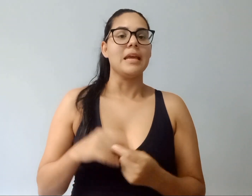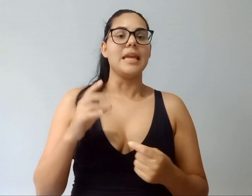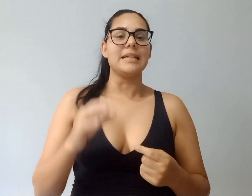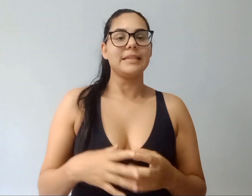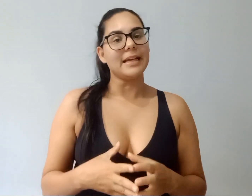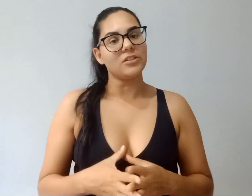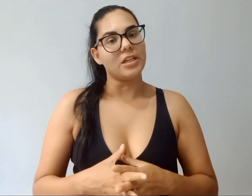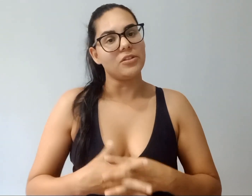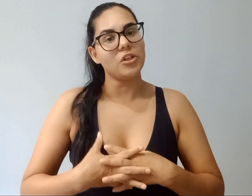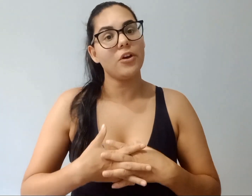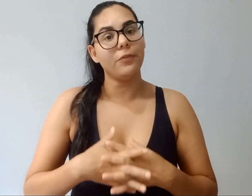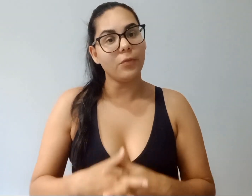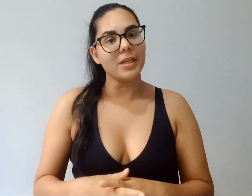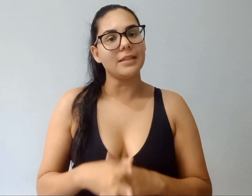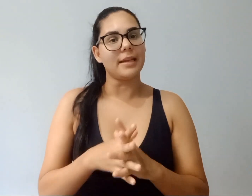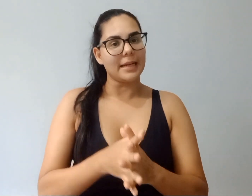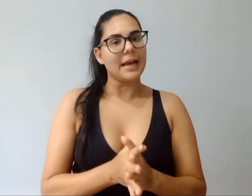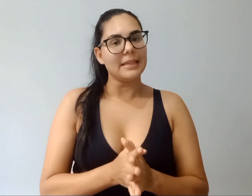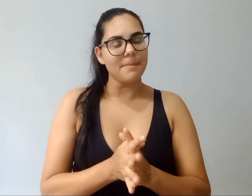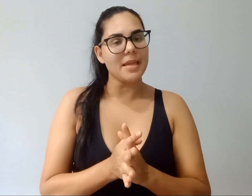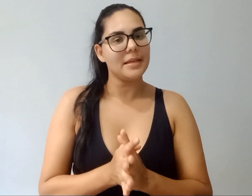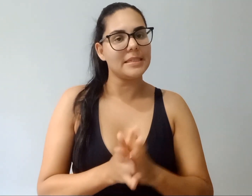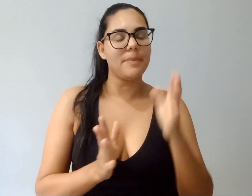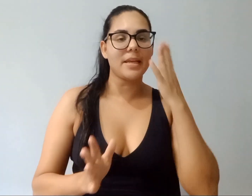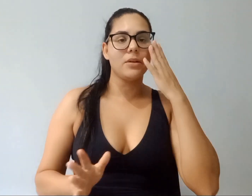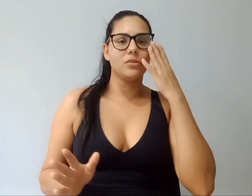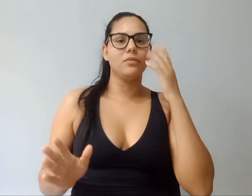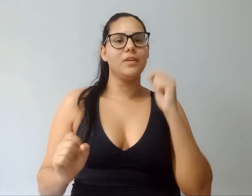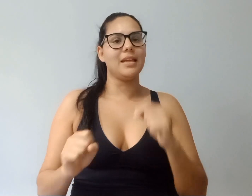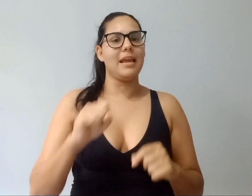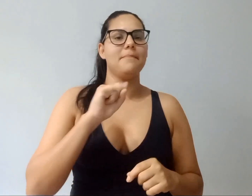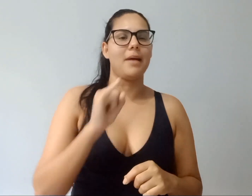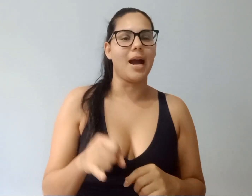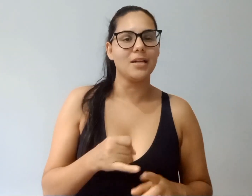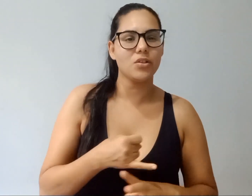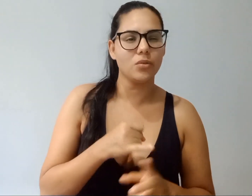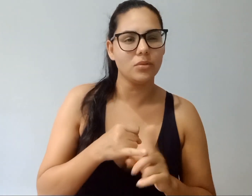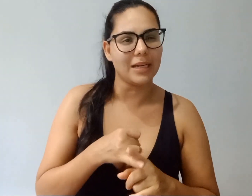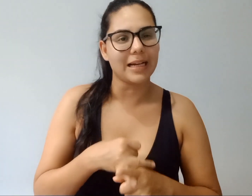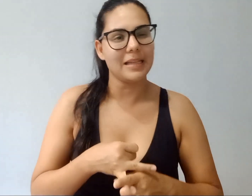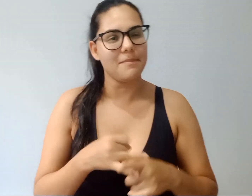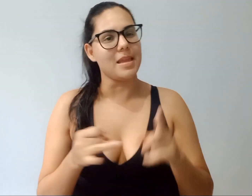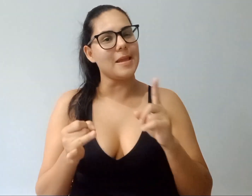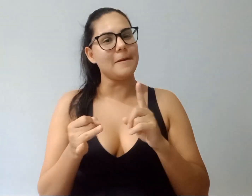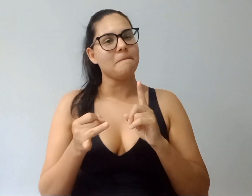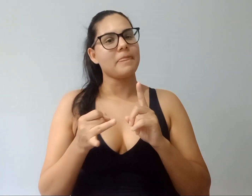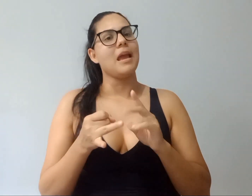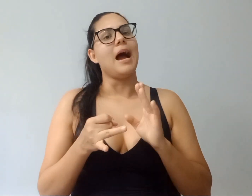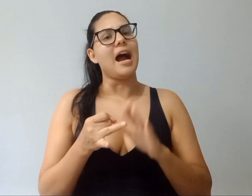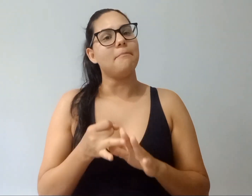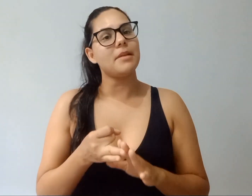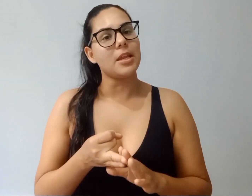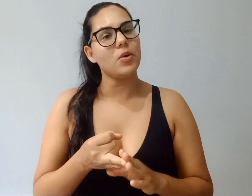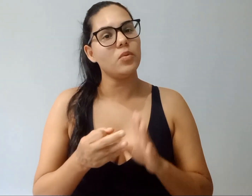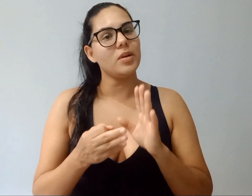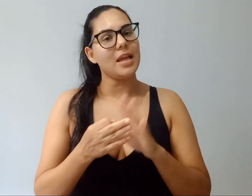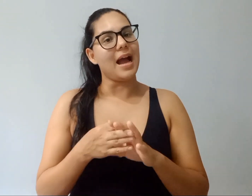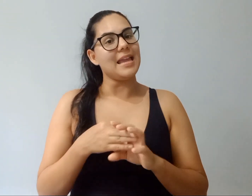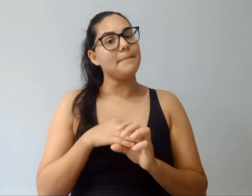E até, gente, eu fui e entrei na academia nesse período. Fiquei março na academia, abril e